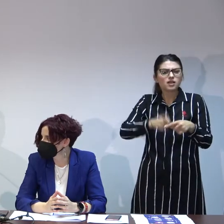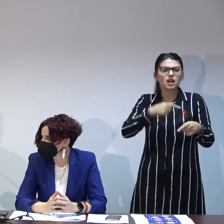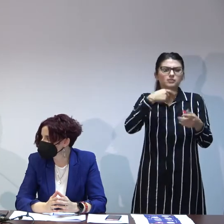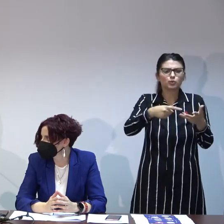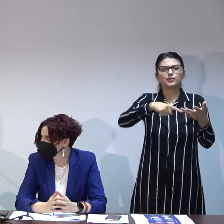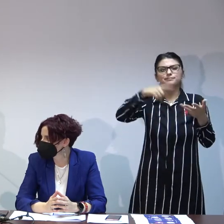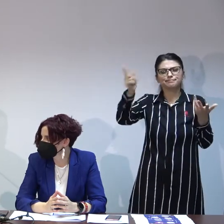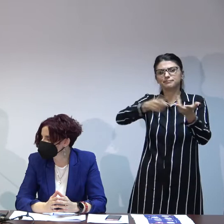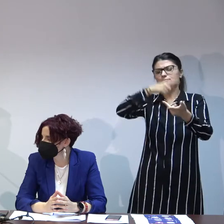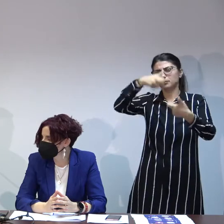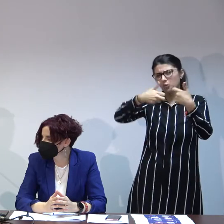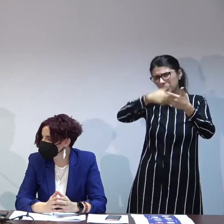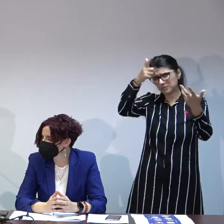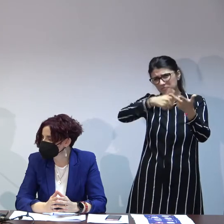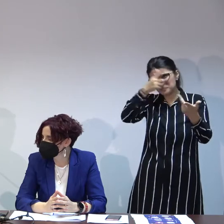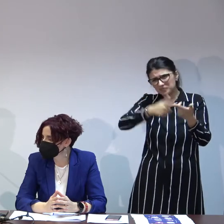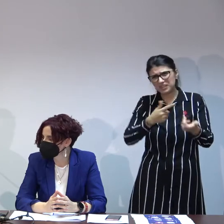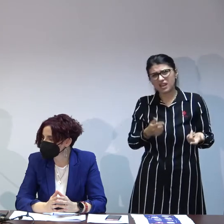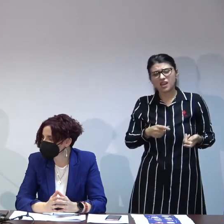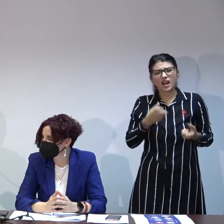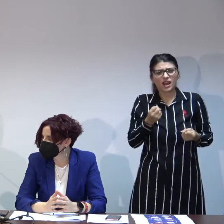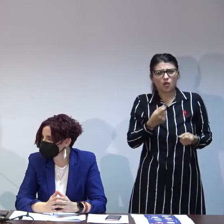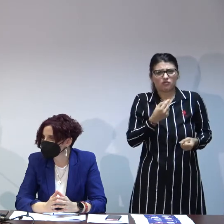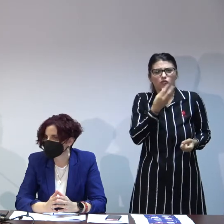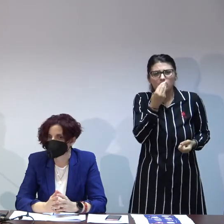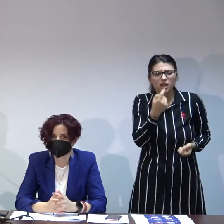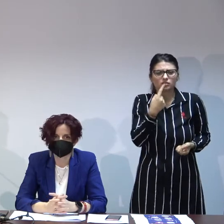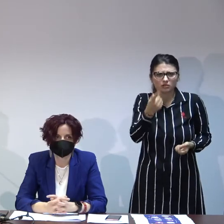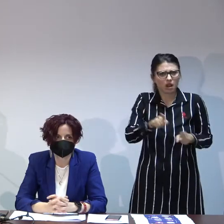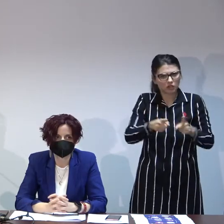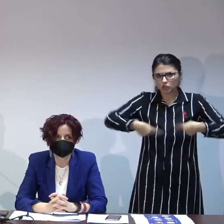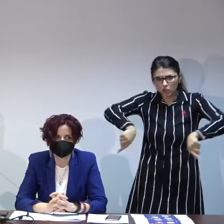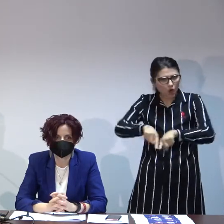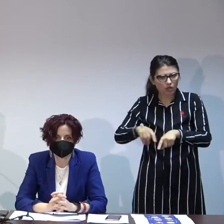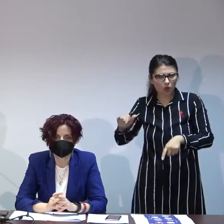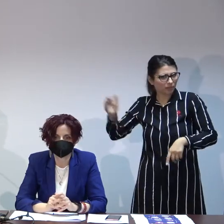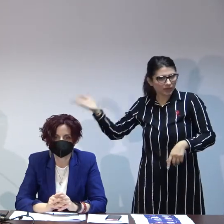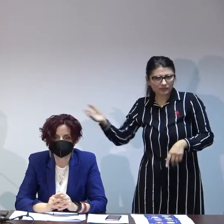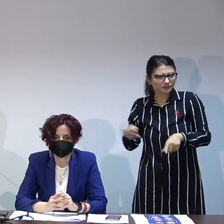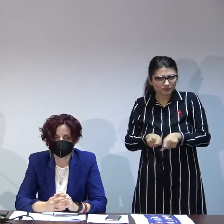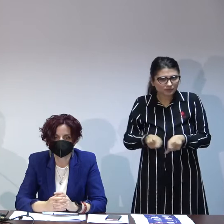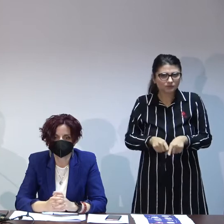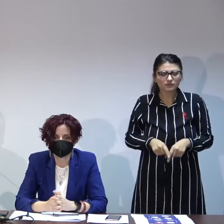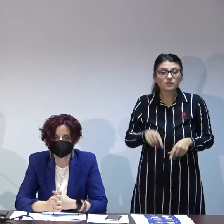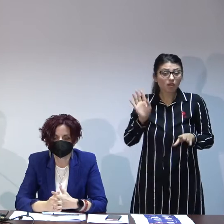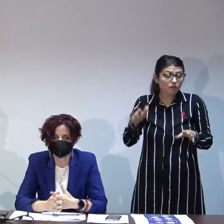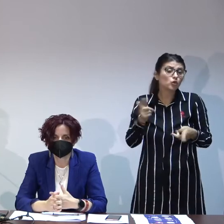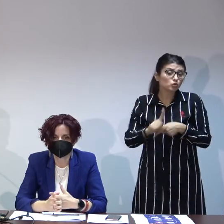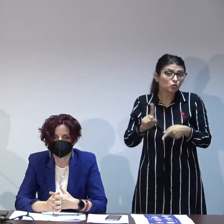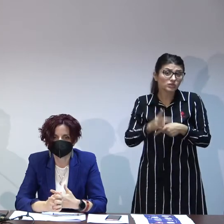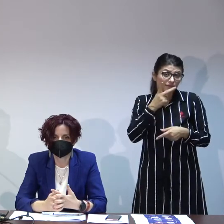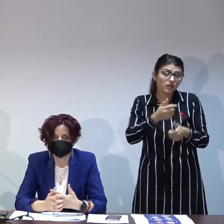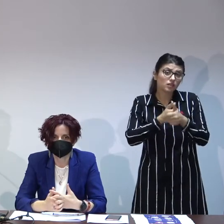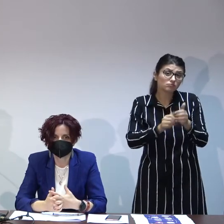sindrom și așa mai departe aveau numai de probleme de pronunții pe care le-au avut și copiii noștri era trecut acolo dar au fost lucruri în care deja